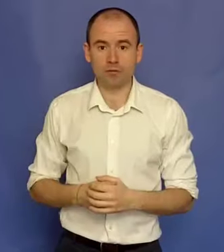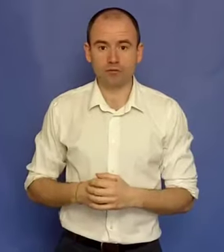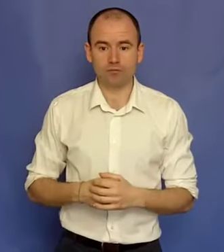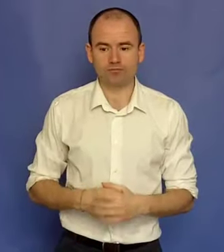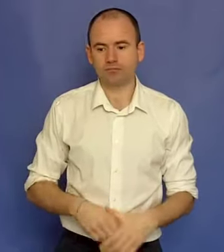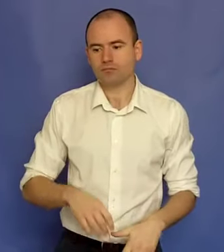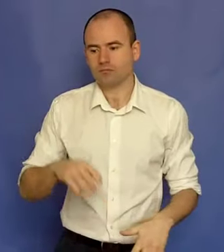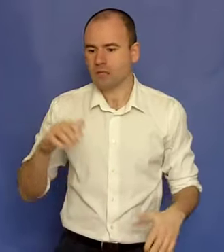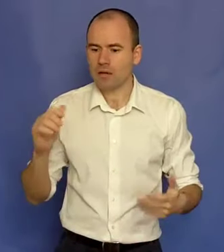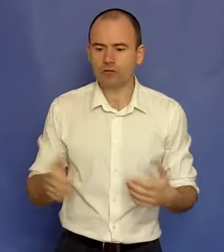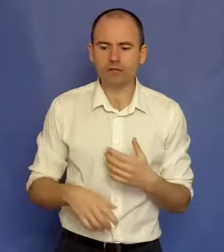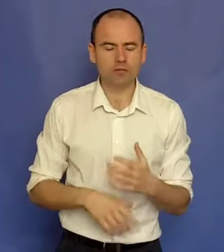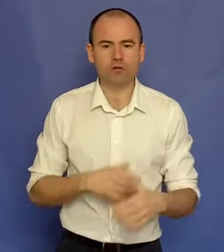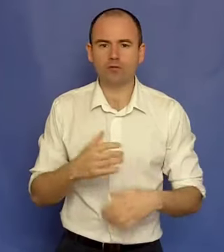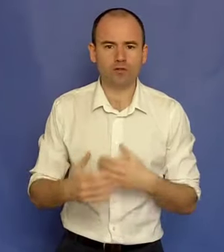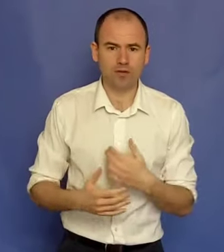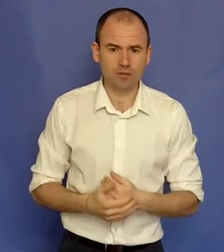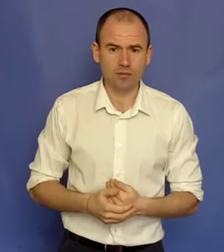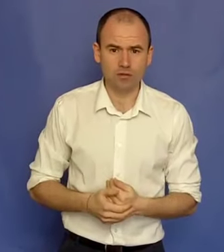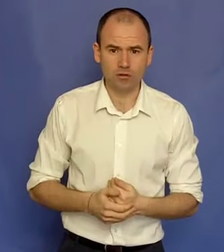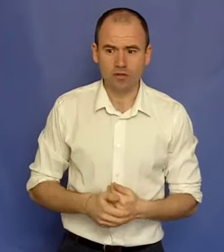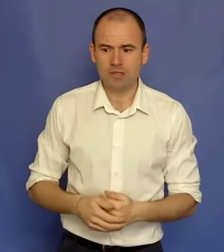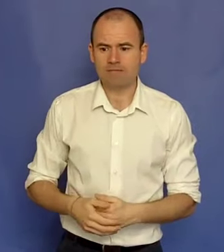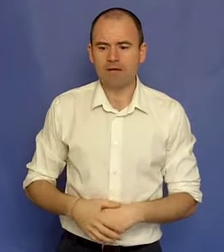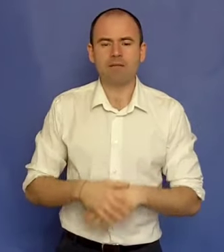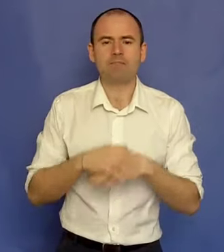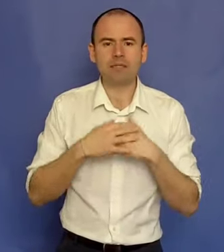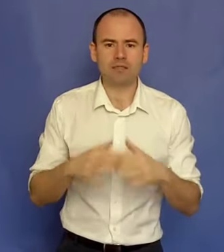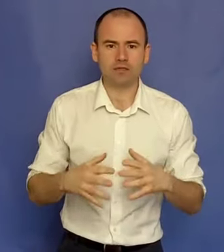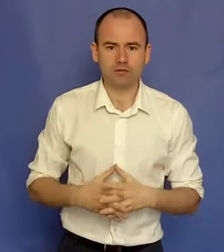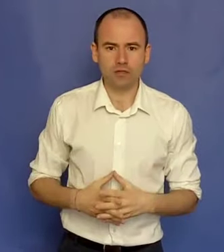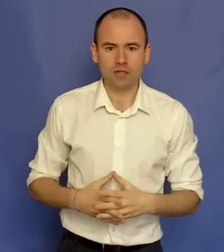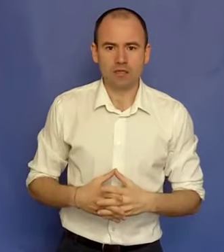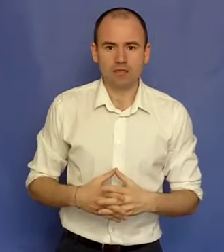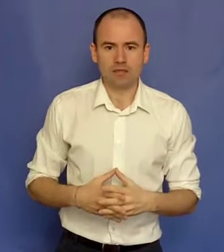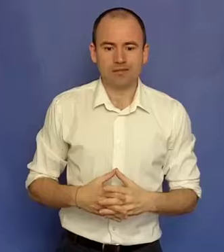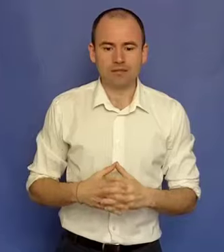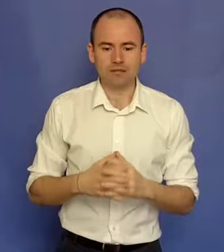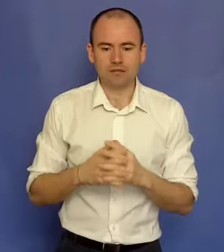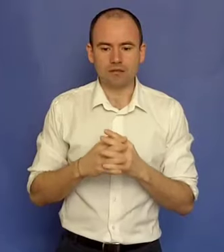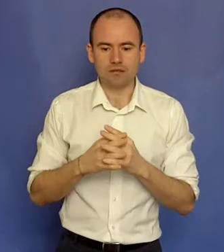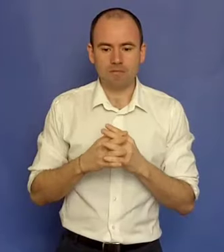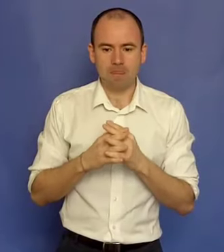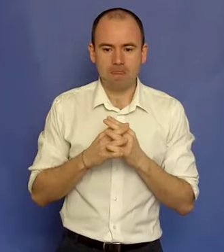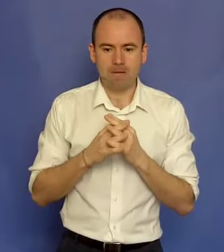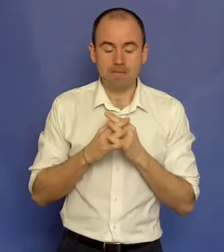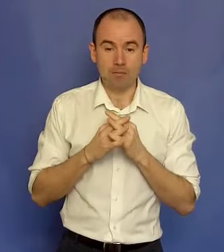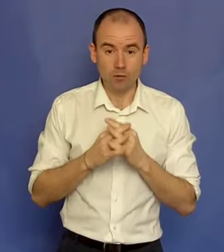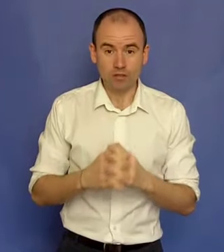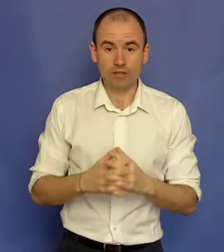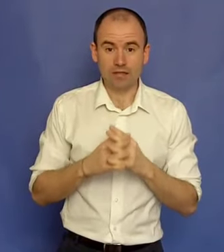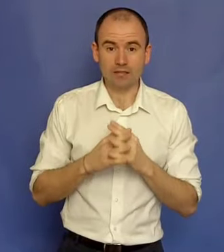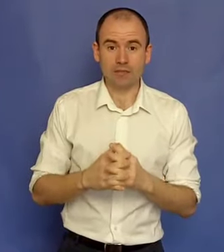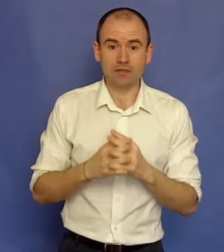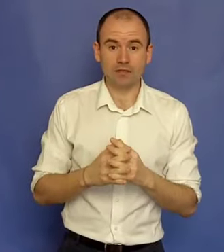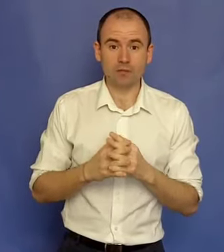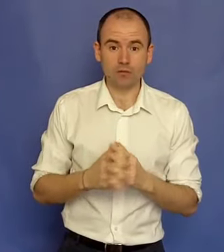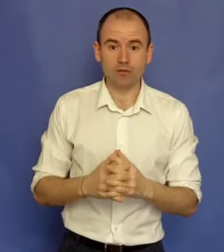semestru. Al doilea semestru am făcut ceva semănător. Eram plin de datorie. Însă mi-am dorit extrem, extrem de mult